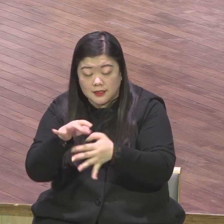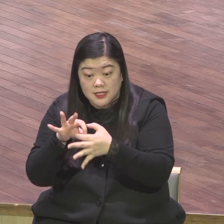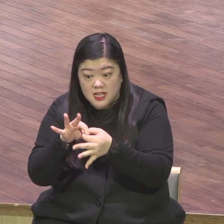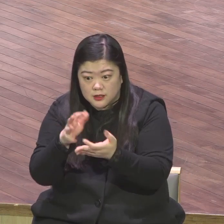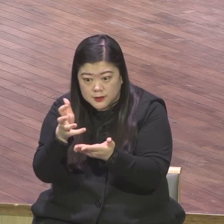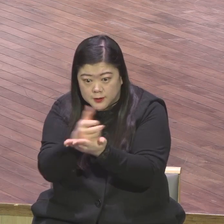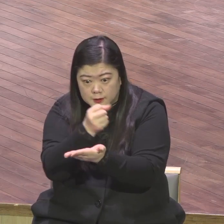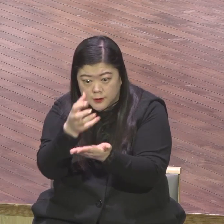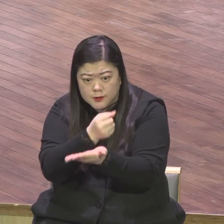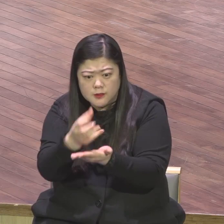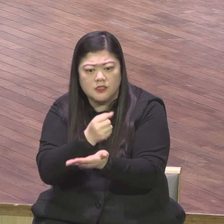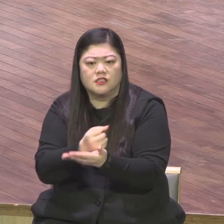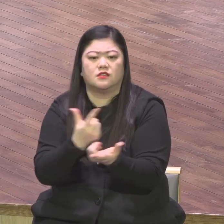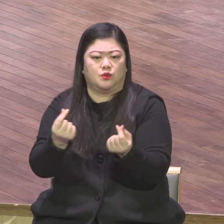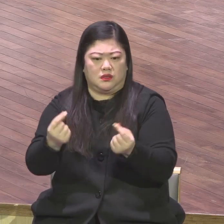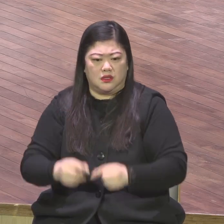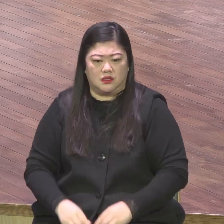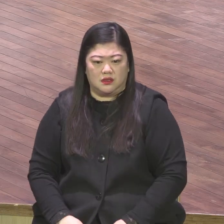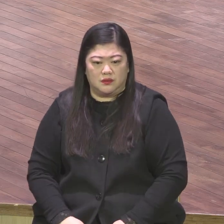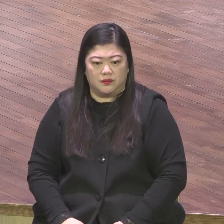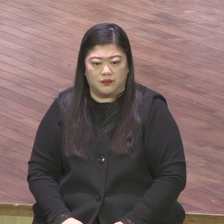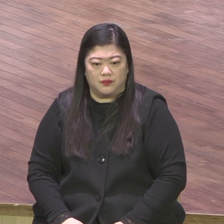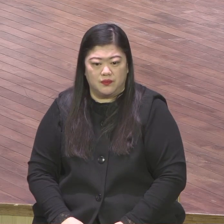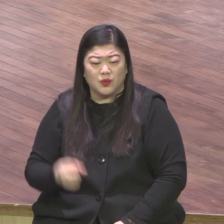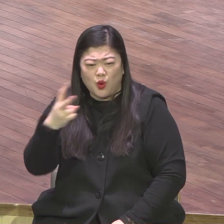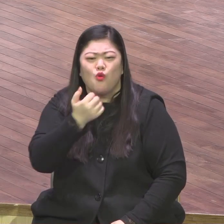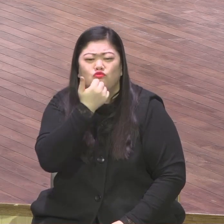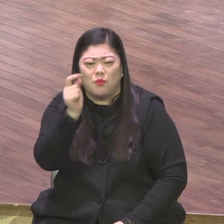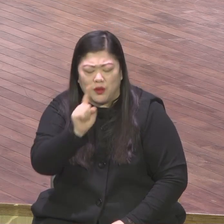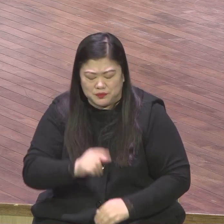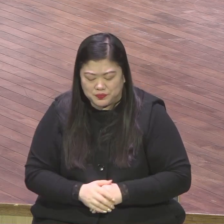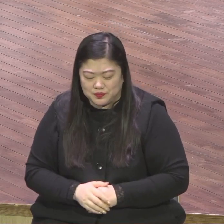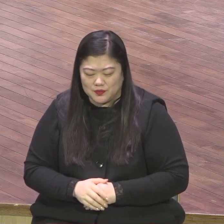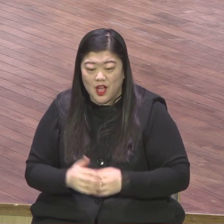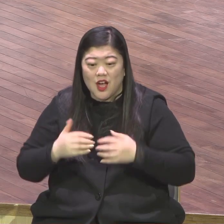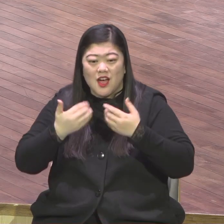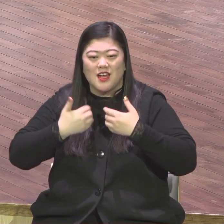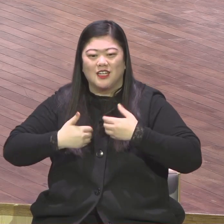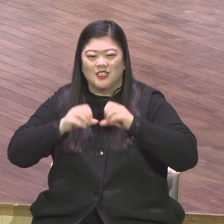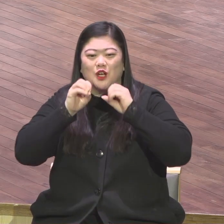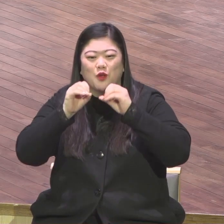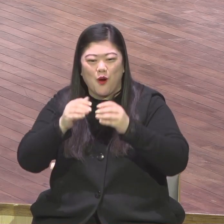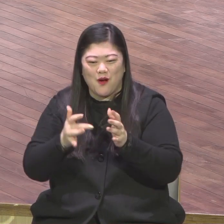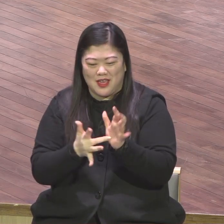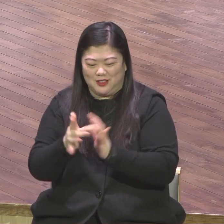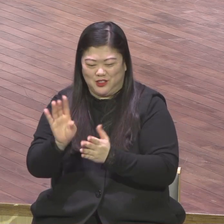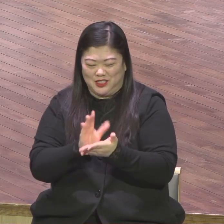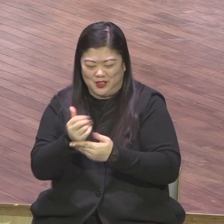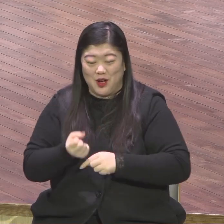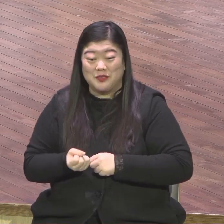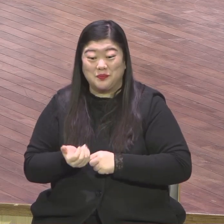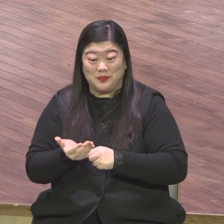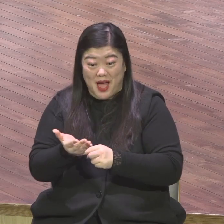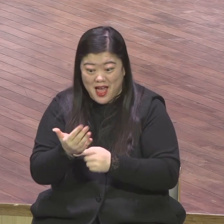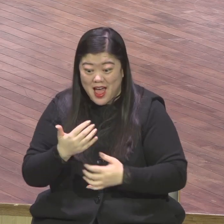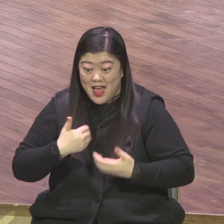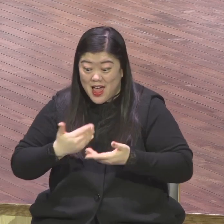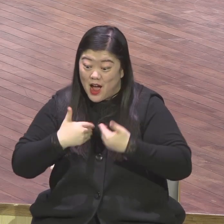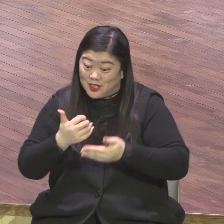이상하게 벨이 울려 영접시키를 하는데 또 누가 아기가 울어 계속 이상한 잡방해를 한단